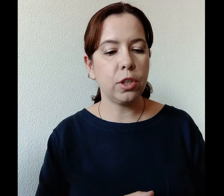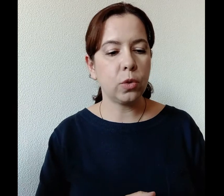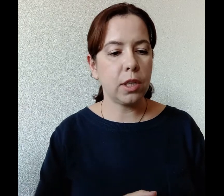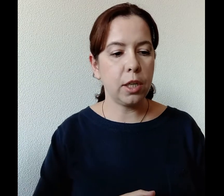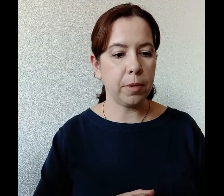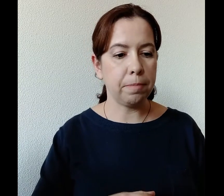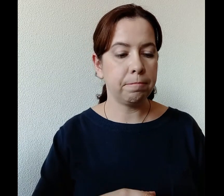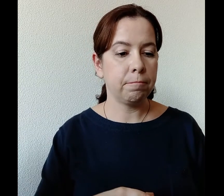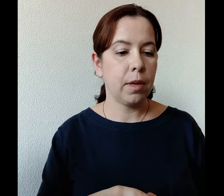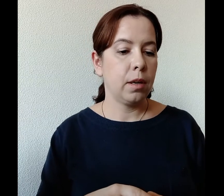Иерусалиме».